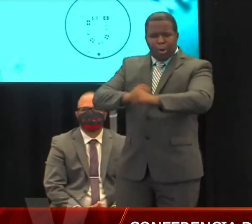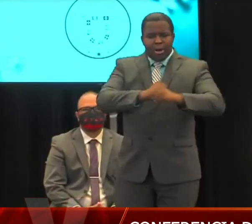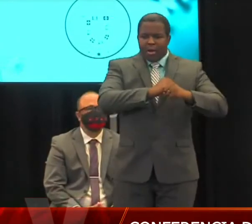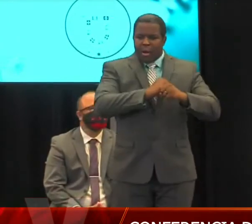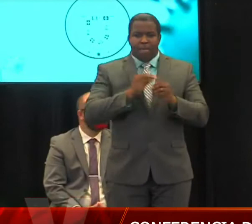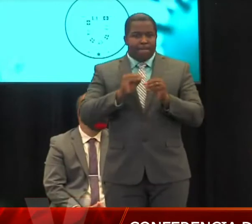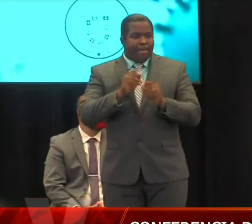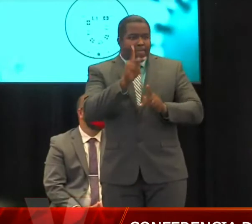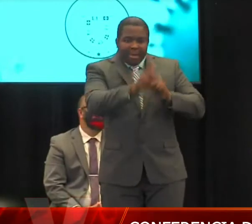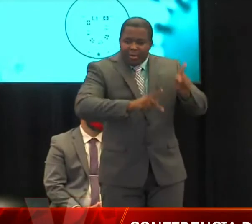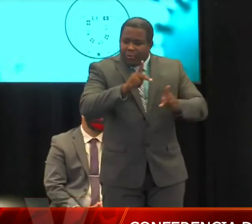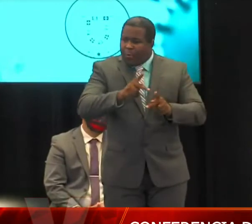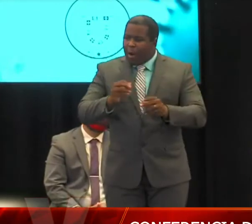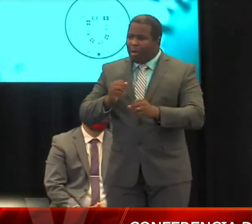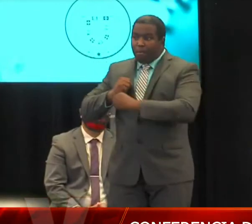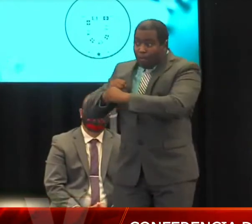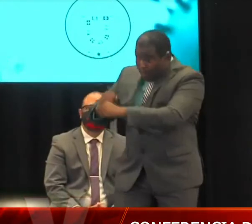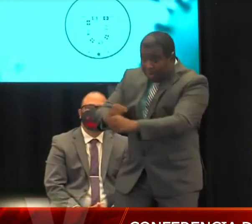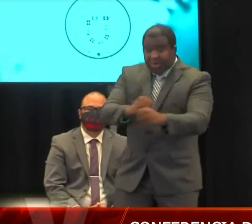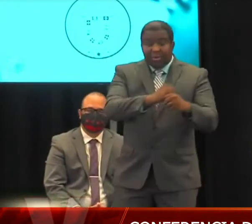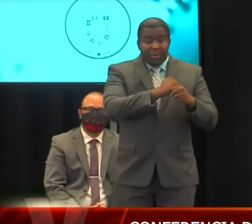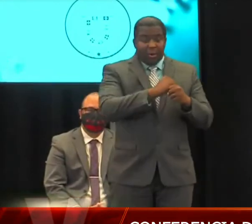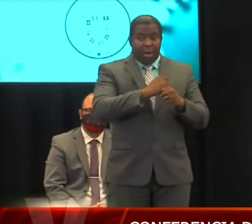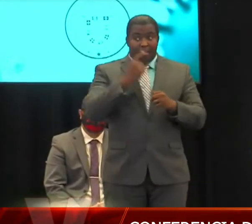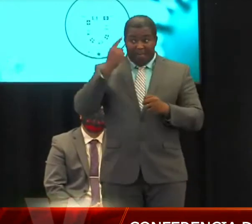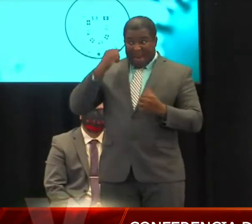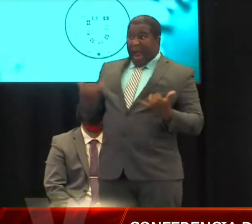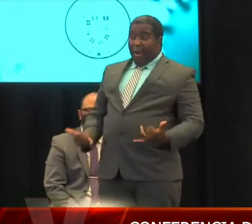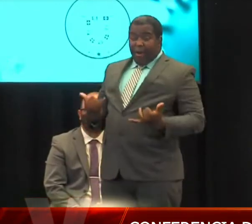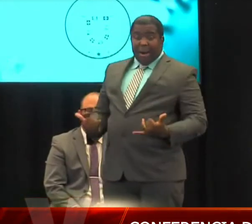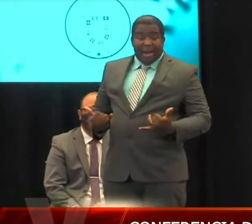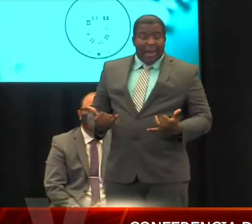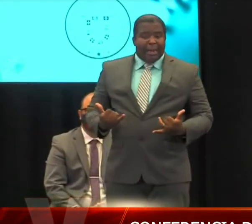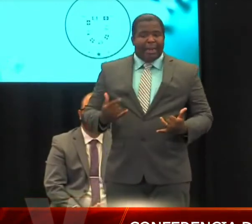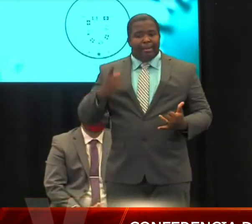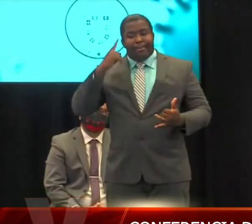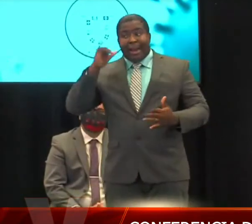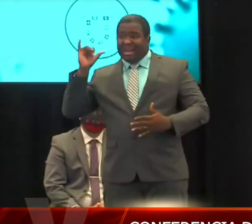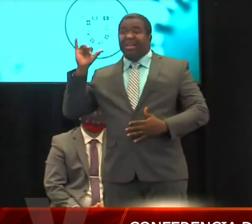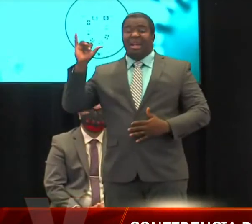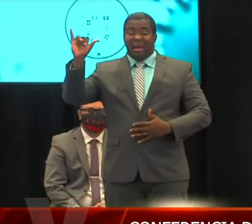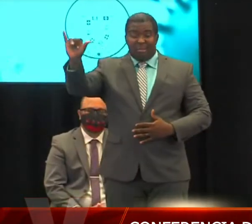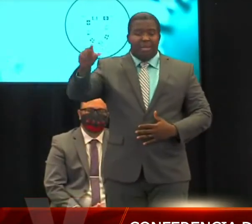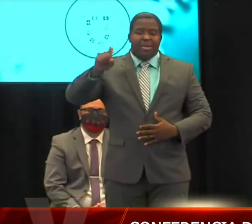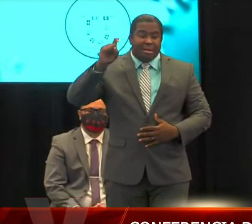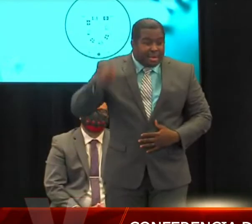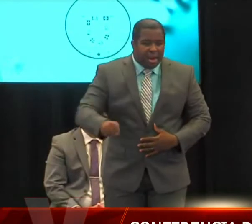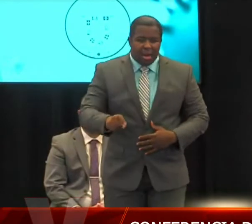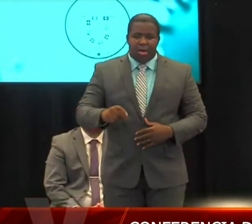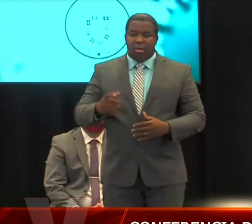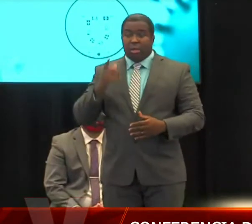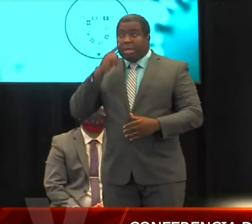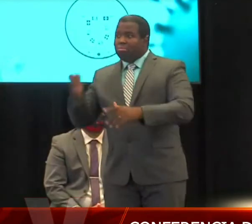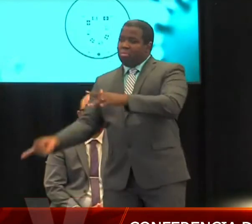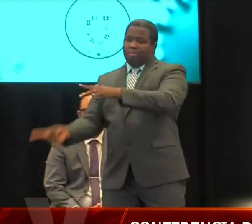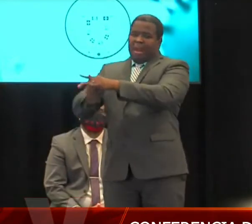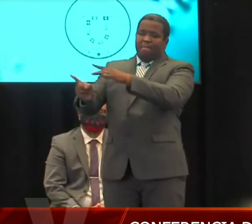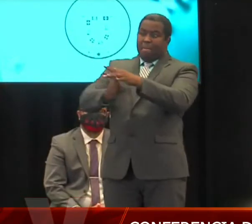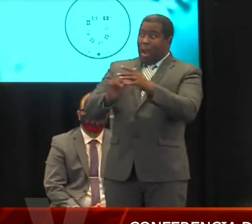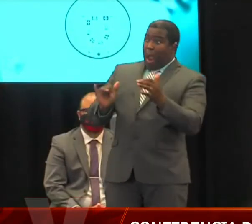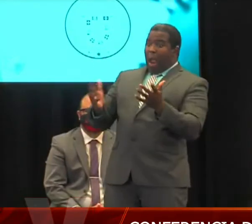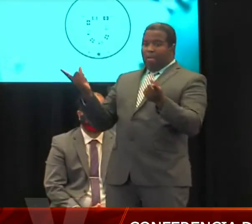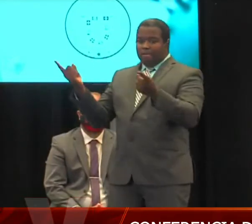ser un proyecto para el resto de la vida de Puerto Rico, para nuestra generación, no solo para mirar COVID, sino para mirar todas las cosas que pasan